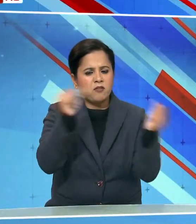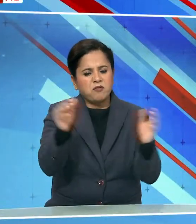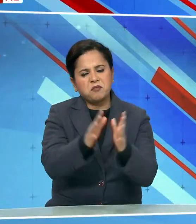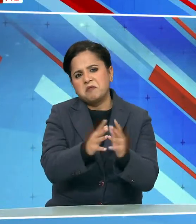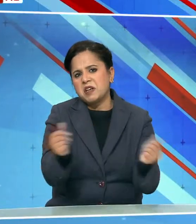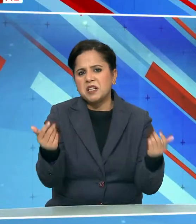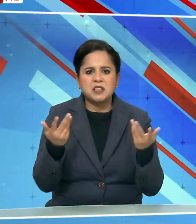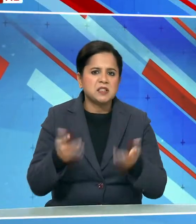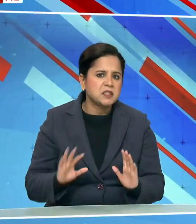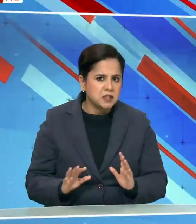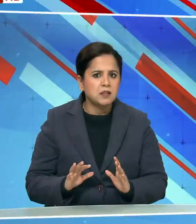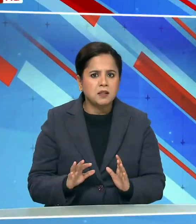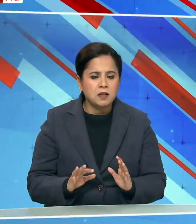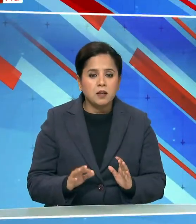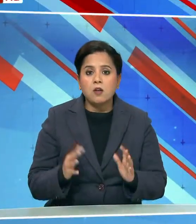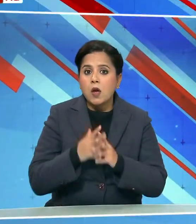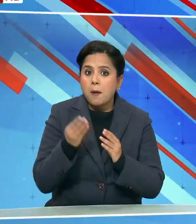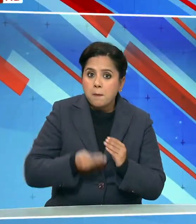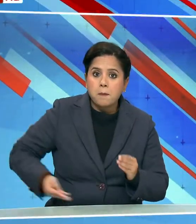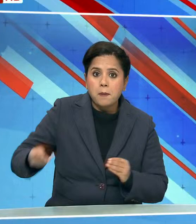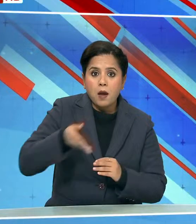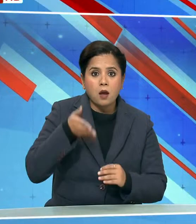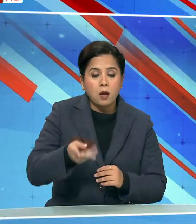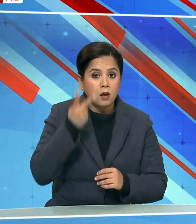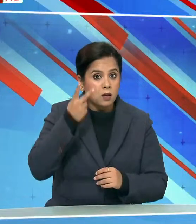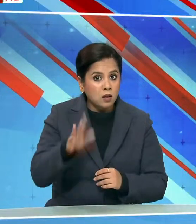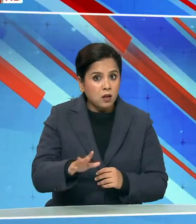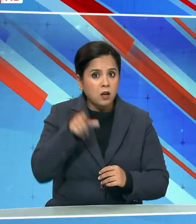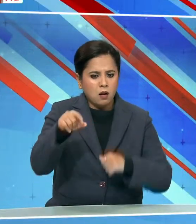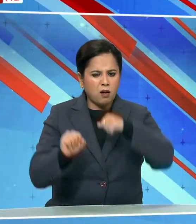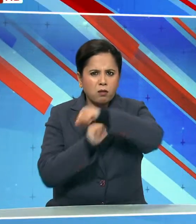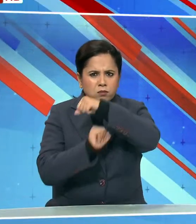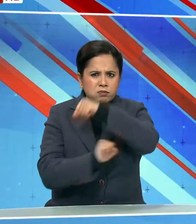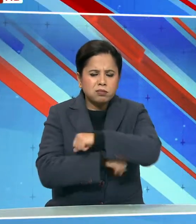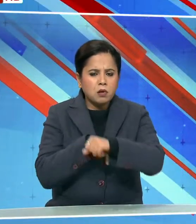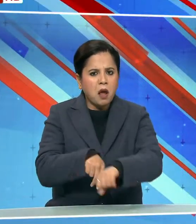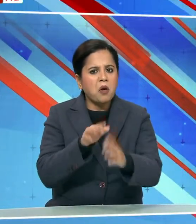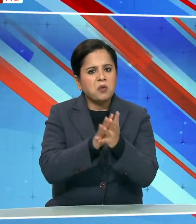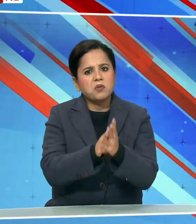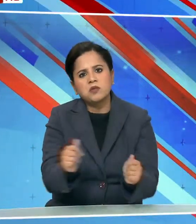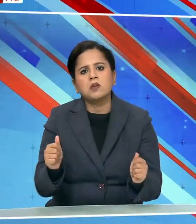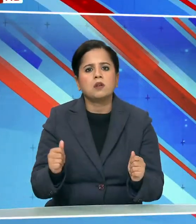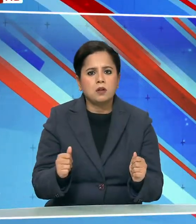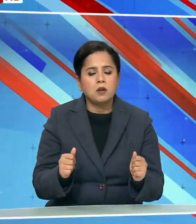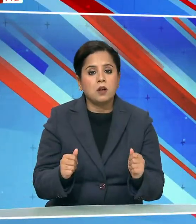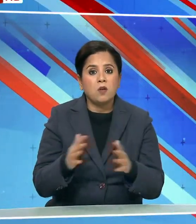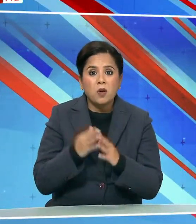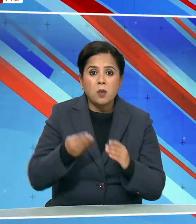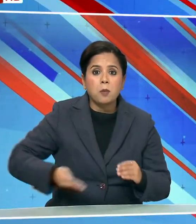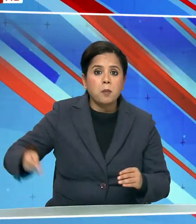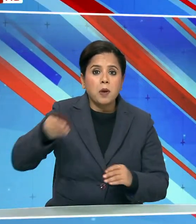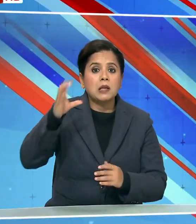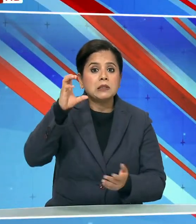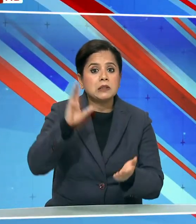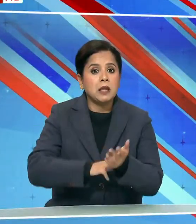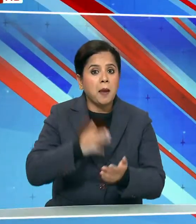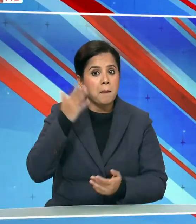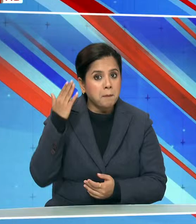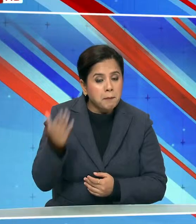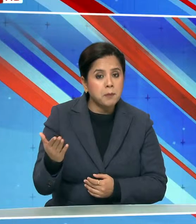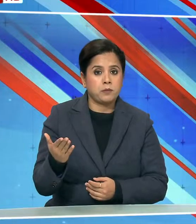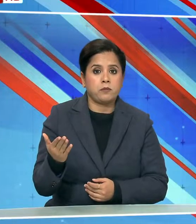गया है बंगाल में संगीय धाचा समाप्त हो गया है बंगाल की मुखमंत्री